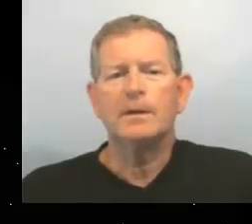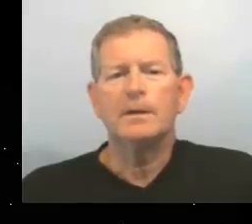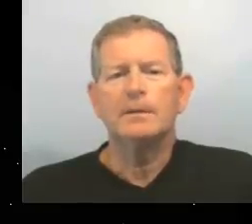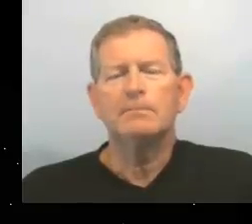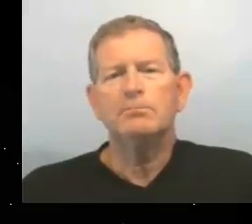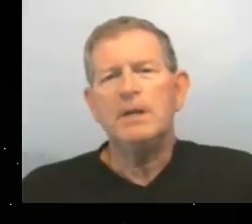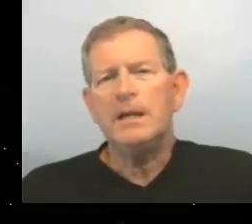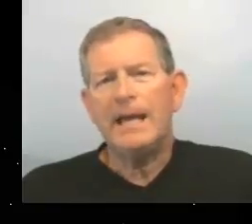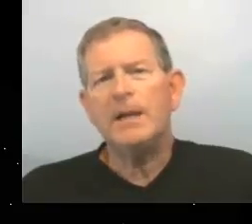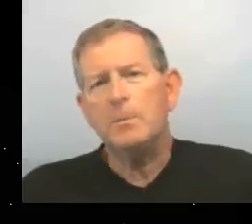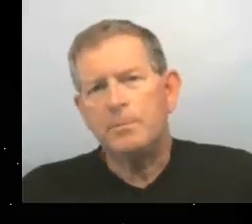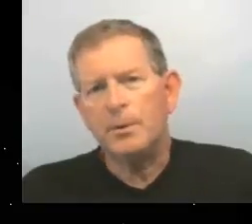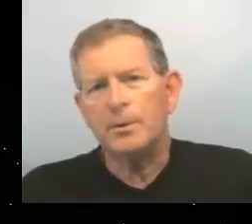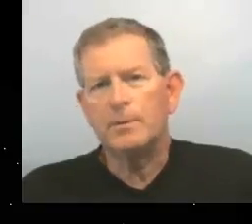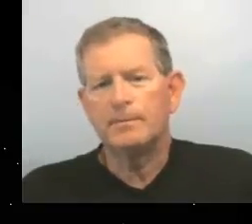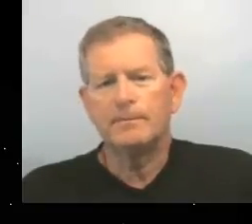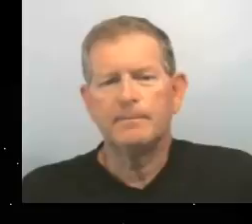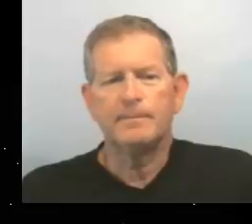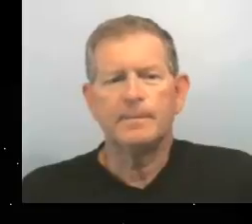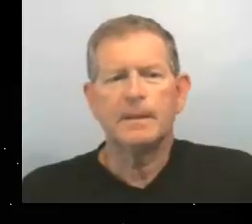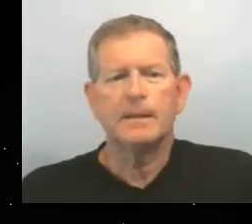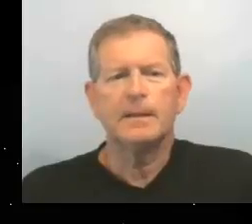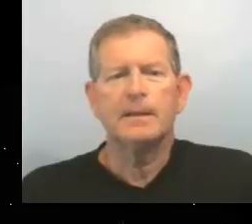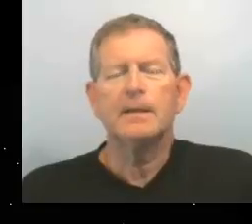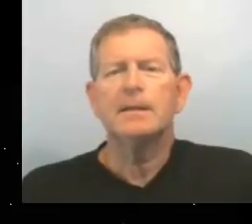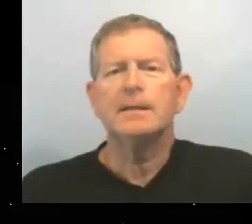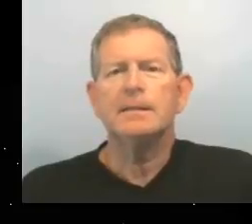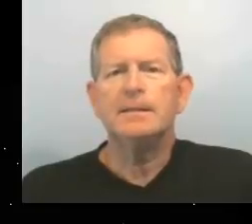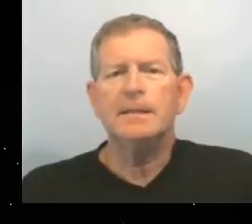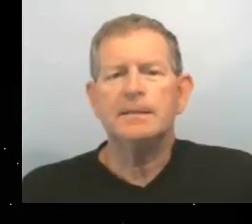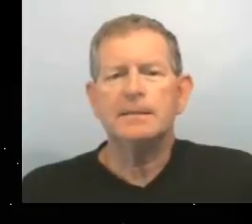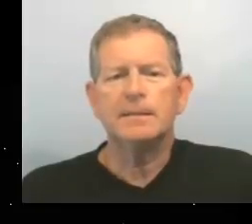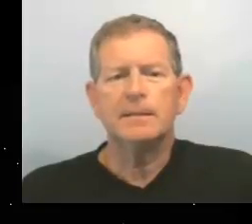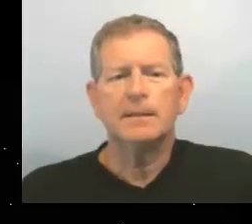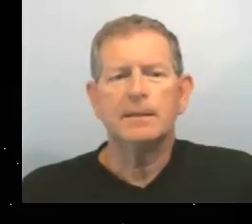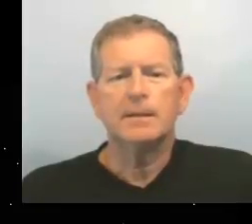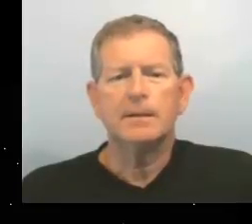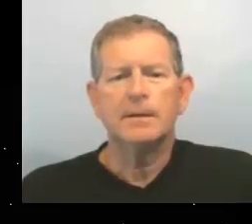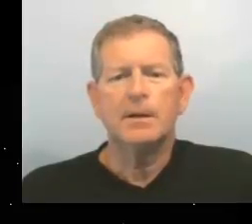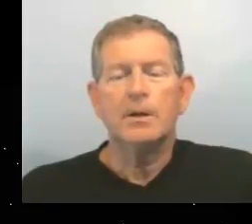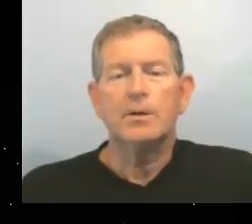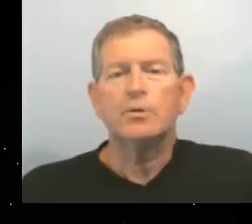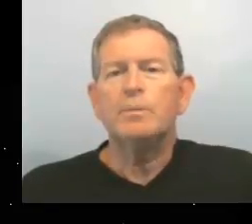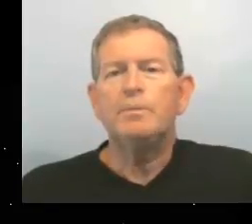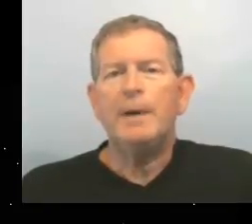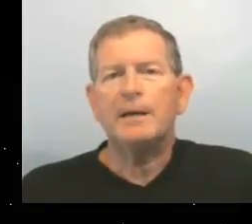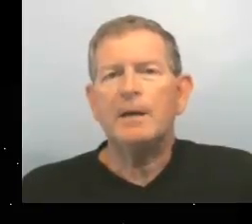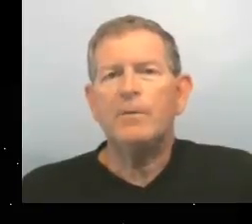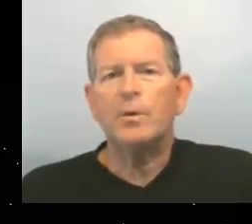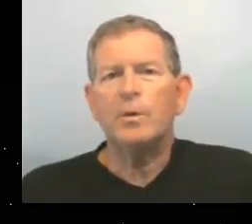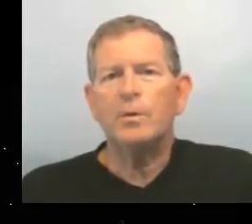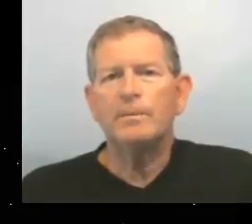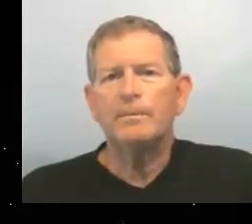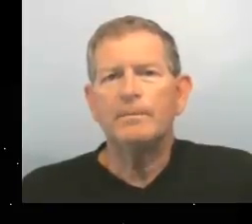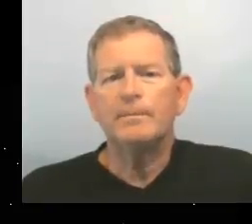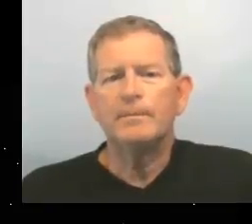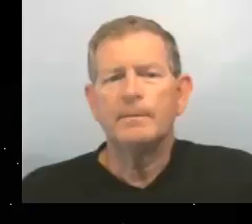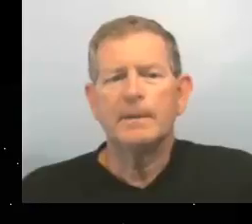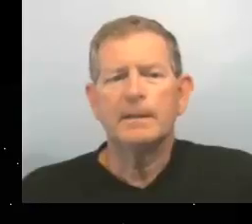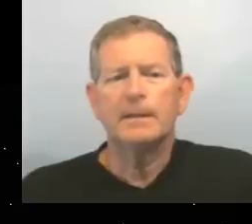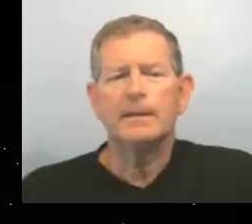il est un peu 10 je perds la photo